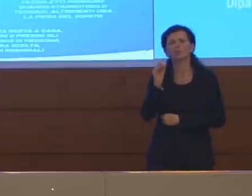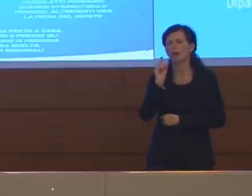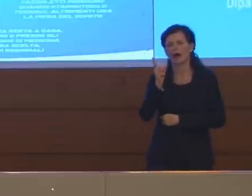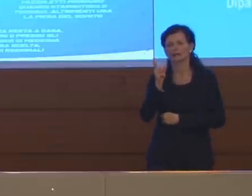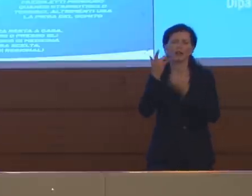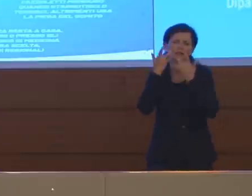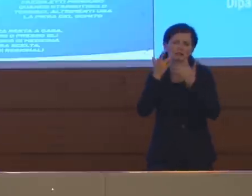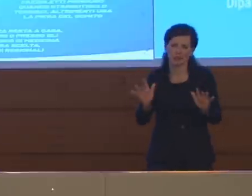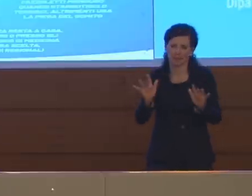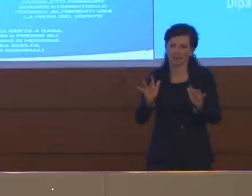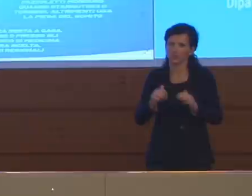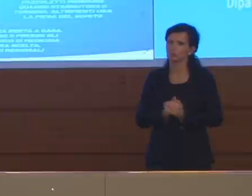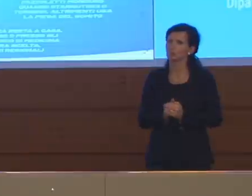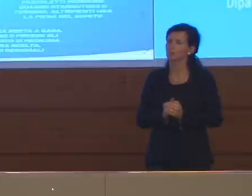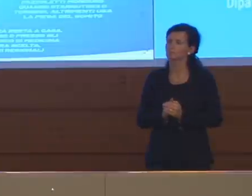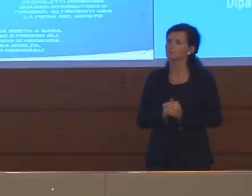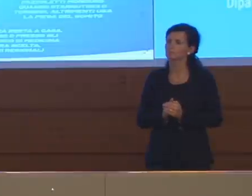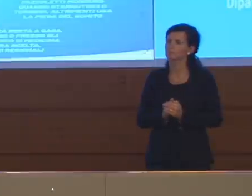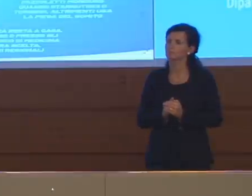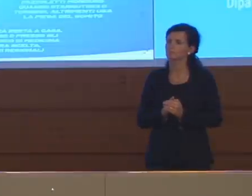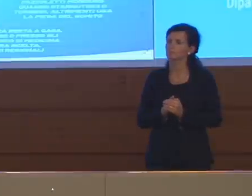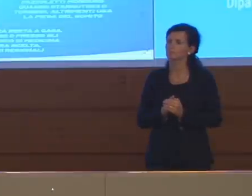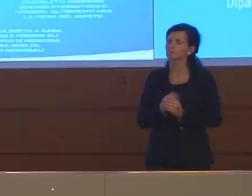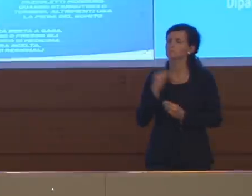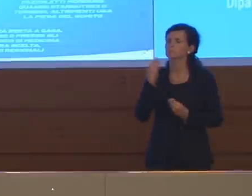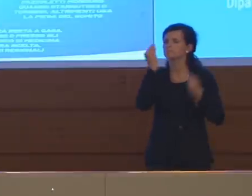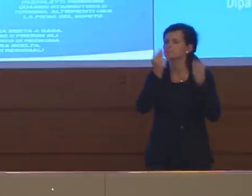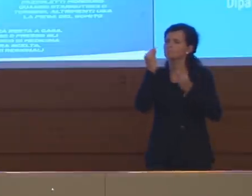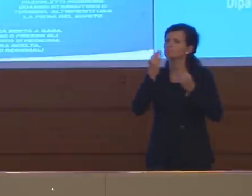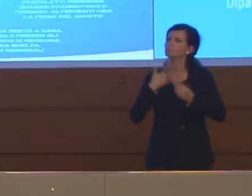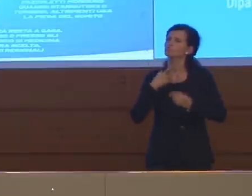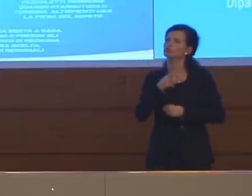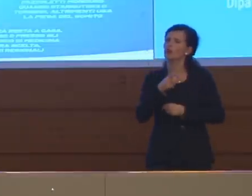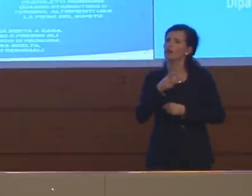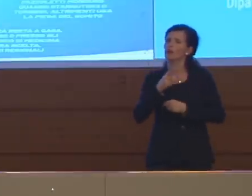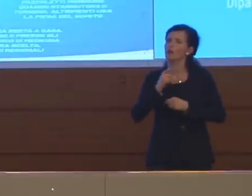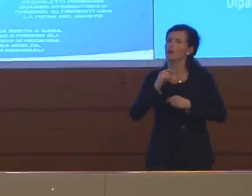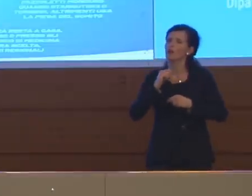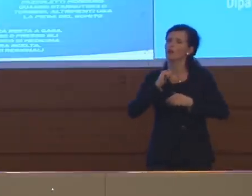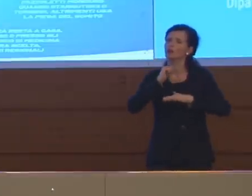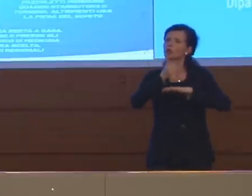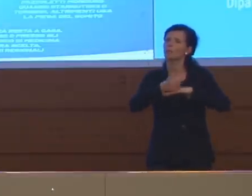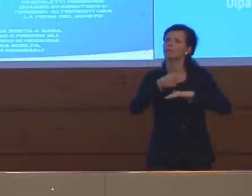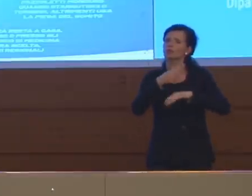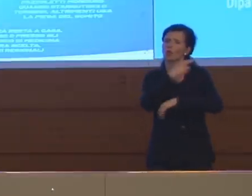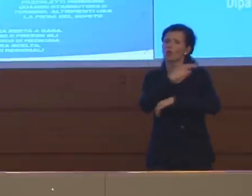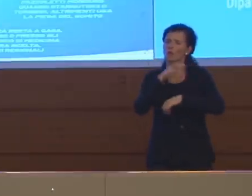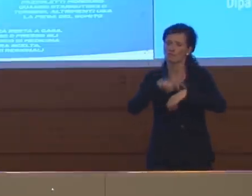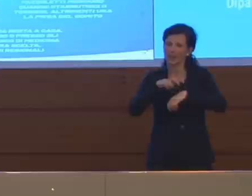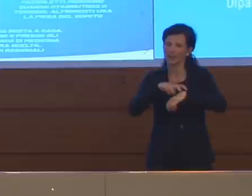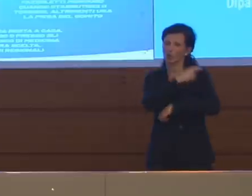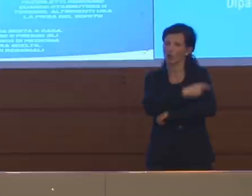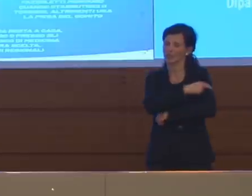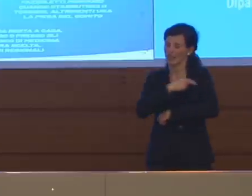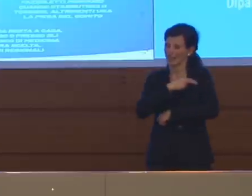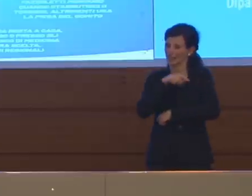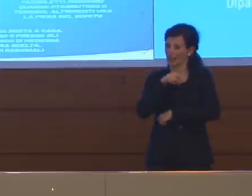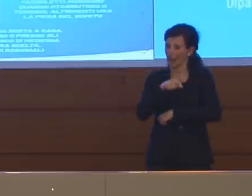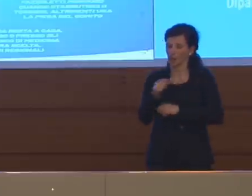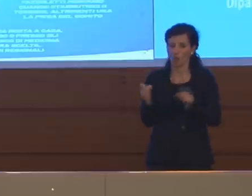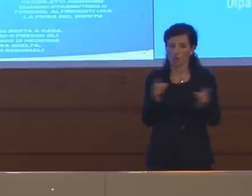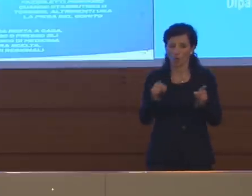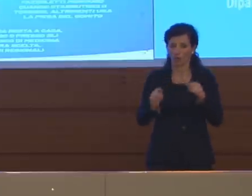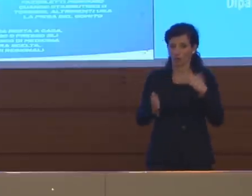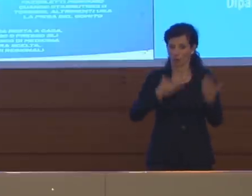semplice. C'è chi osserva che ci sia un dominio medico-sanitario, poi economico, nella gestione dell'emergenza. Oggi è stato